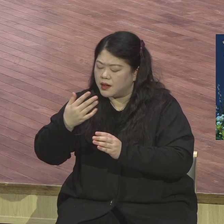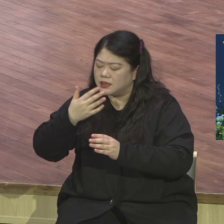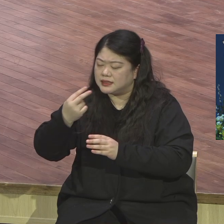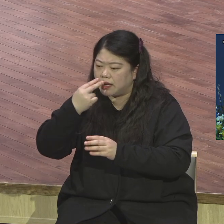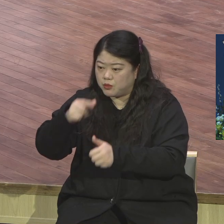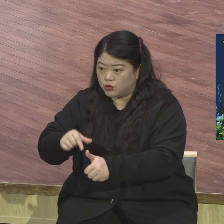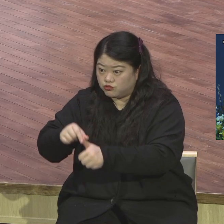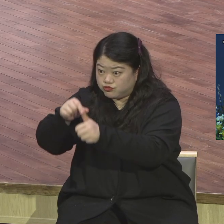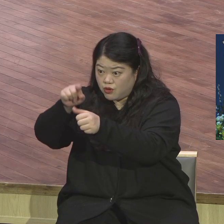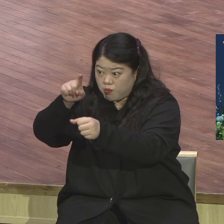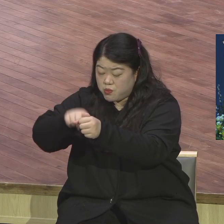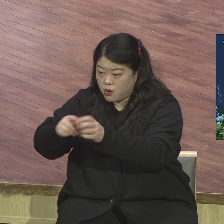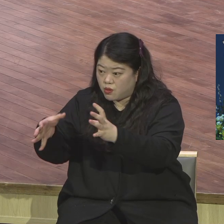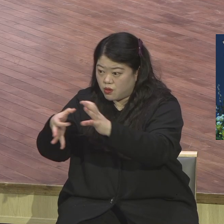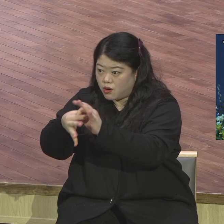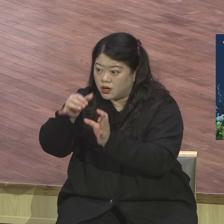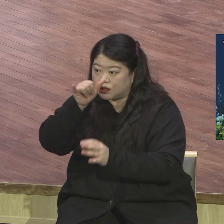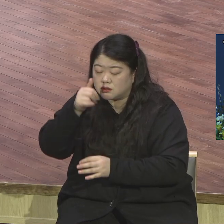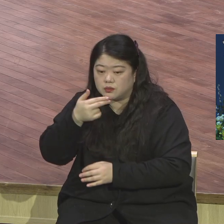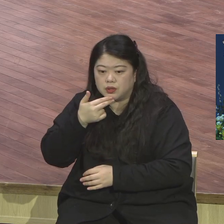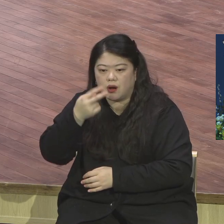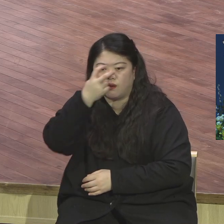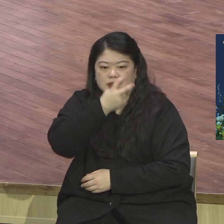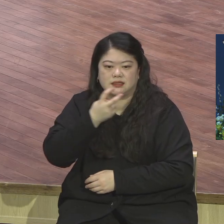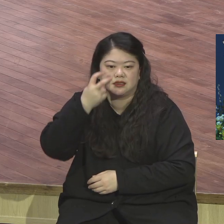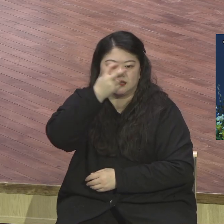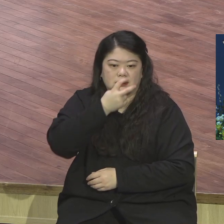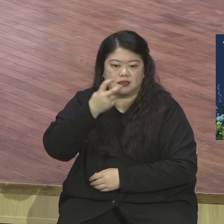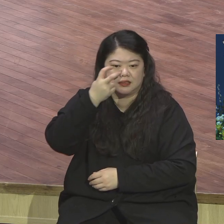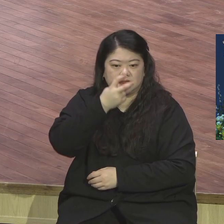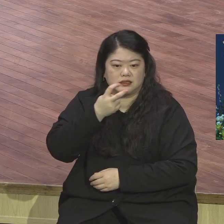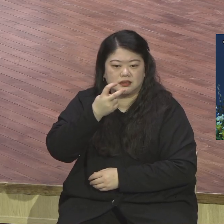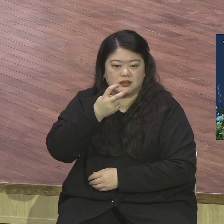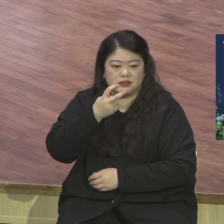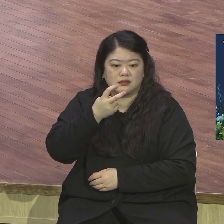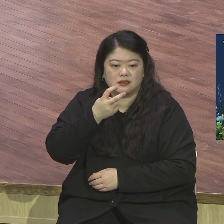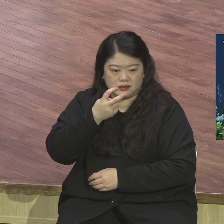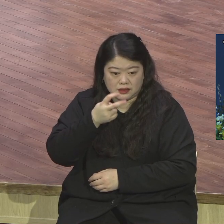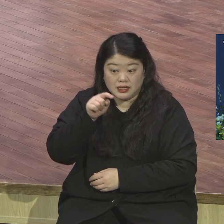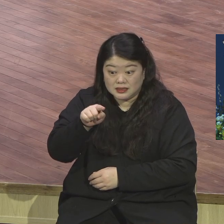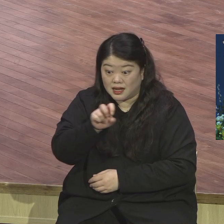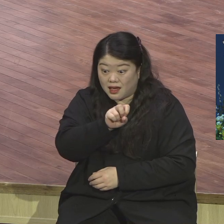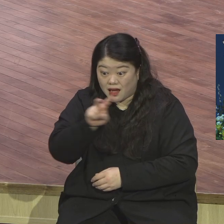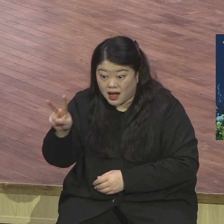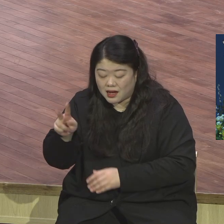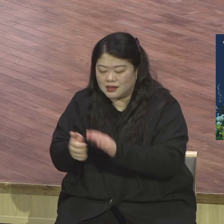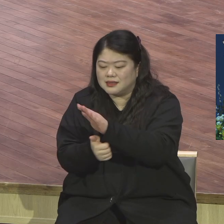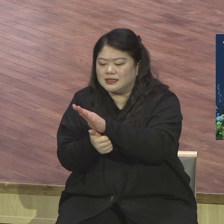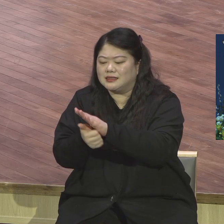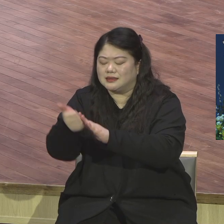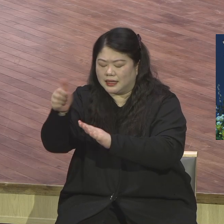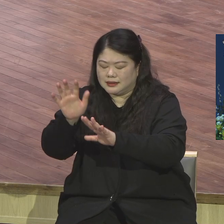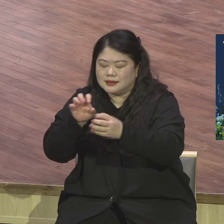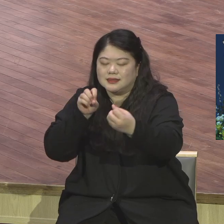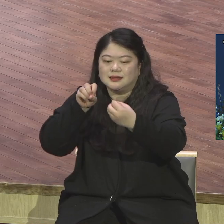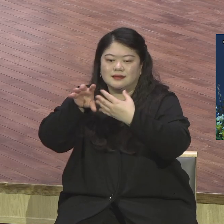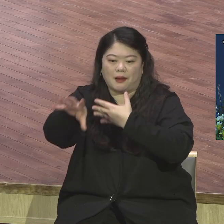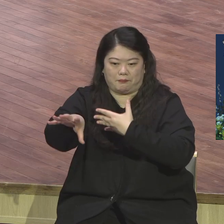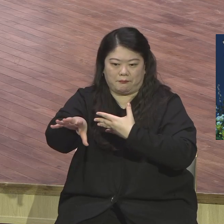성취를 해가면서 우리 꿈을 꾸여할 부분이 바로 응답 시스템을 구축하시기 바랍니다 응답 응답